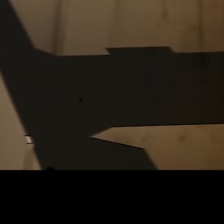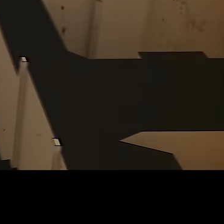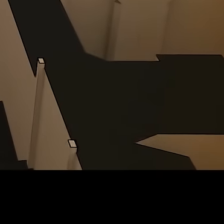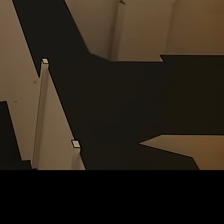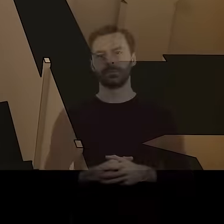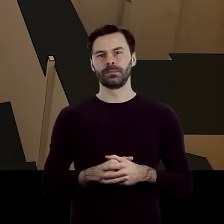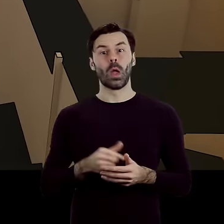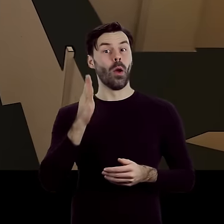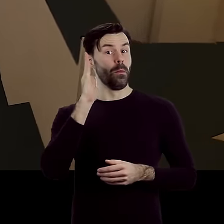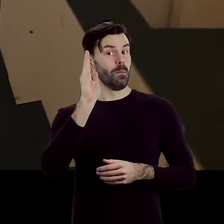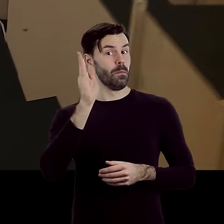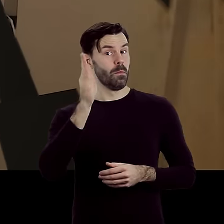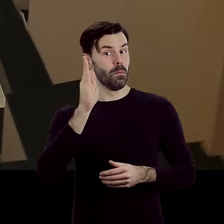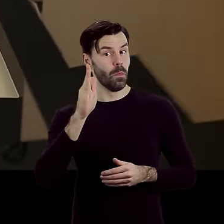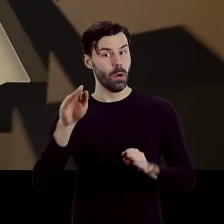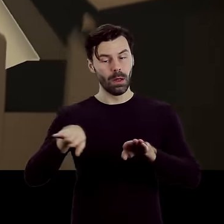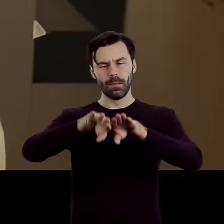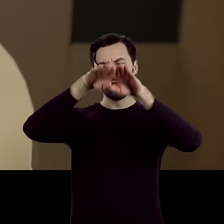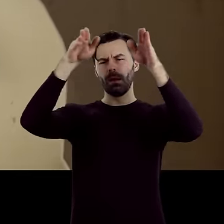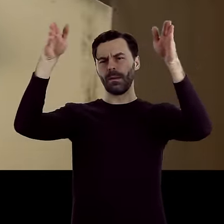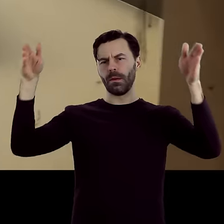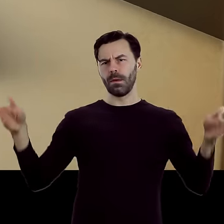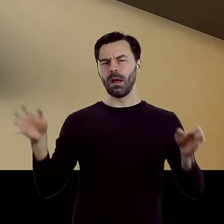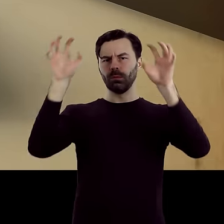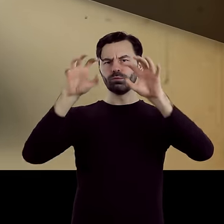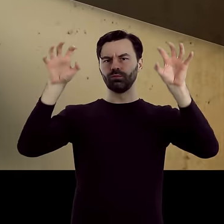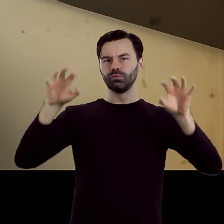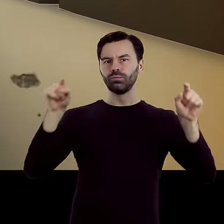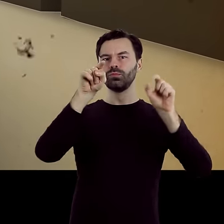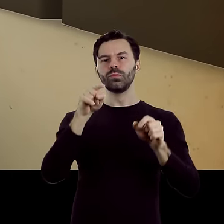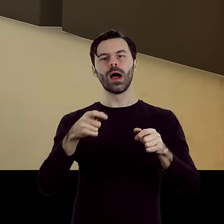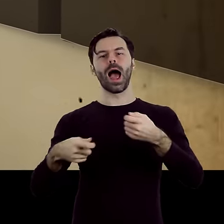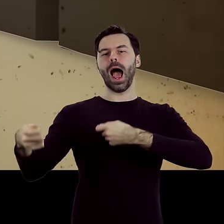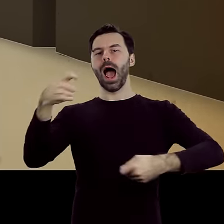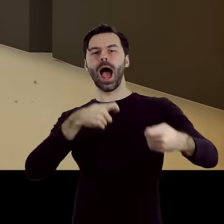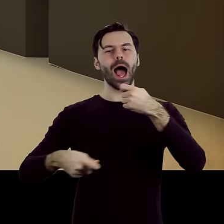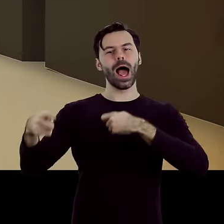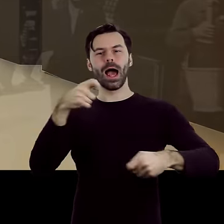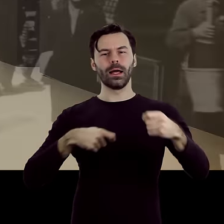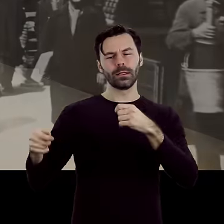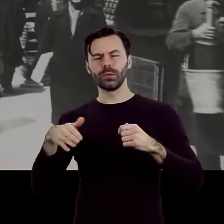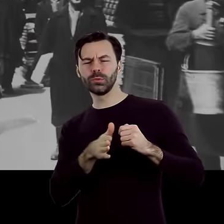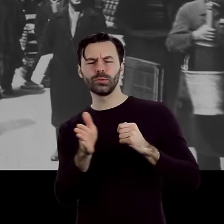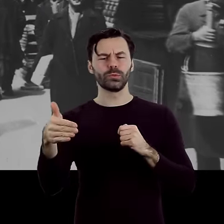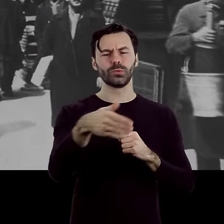Za okazałą, stylizowaną bramą krył się pasaż handlowy, ciągnący się aż po rzekę Łódkę.